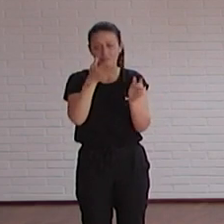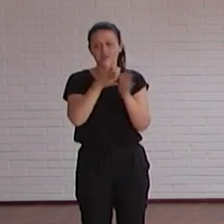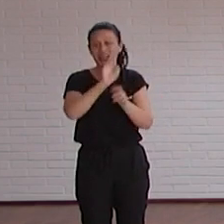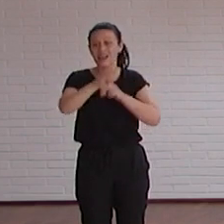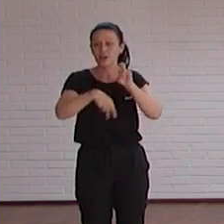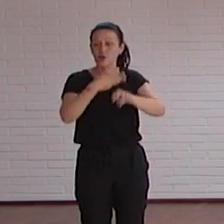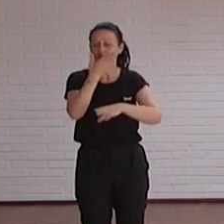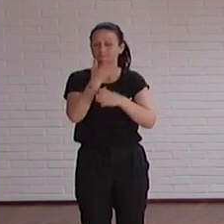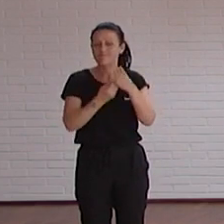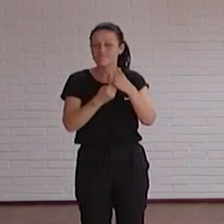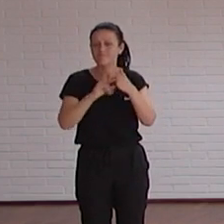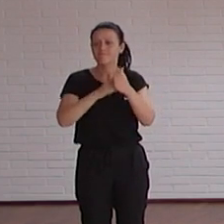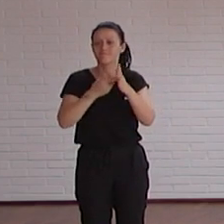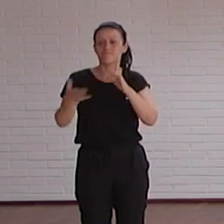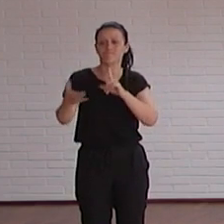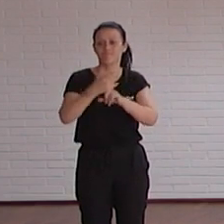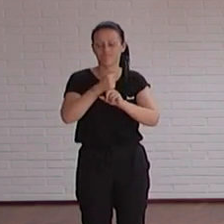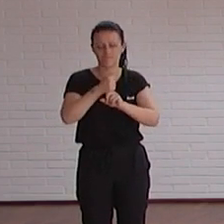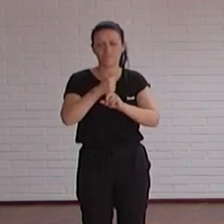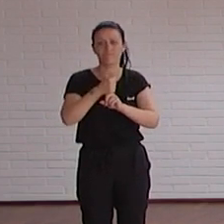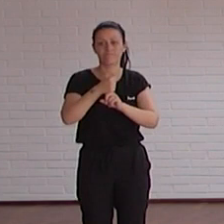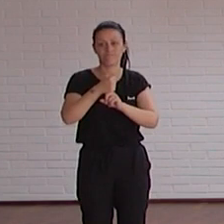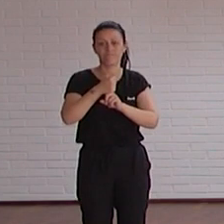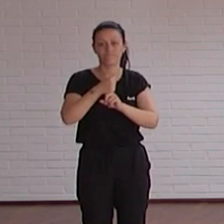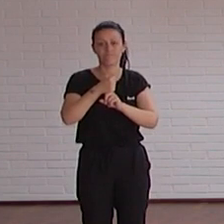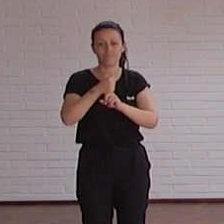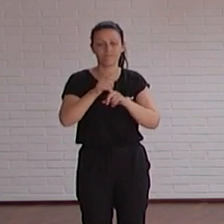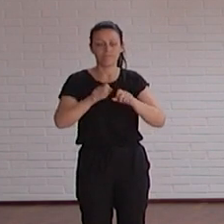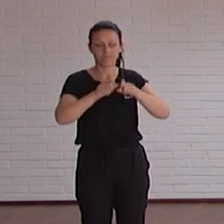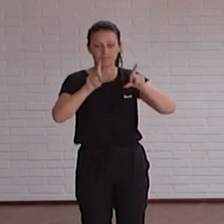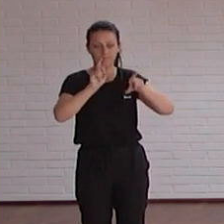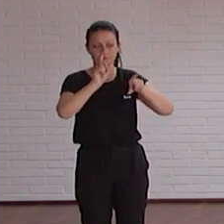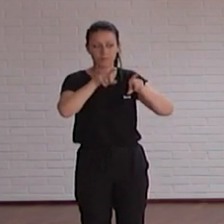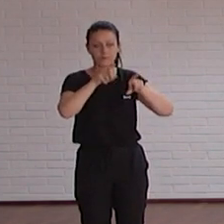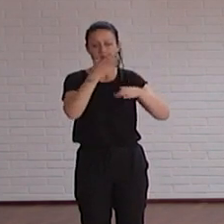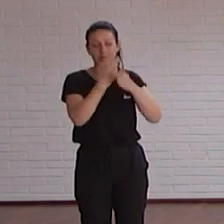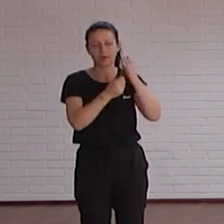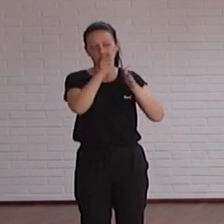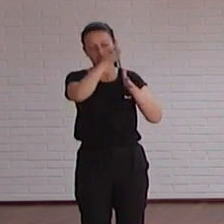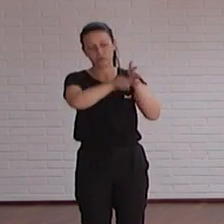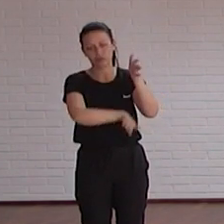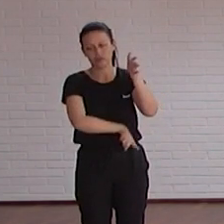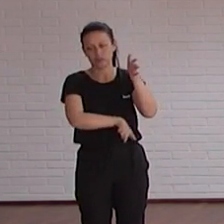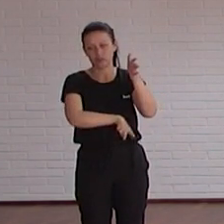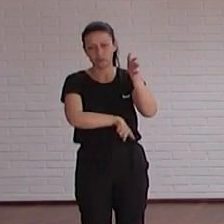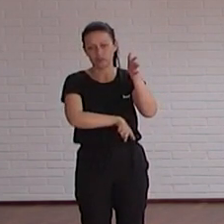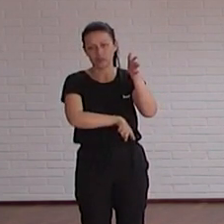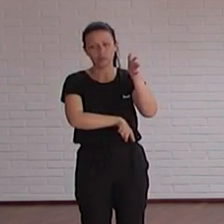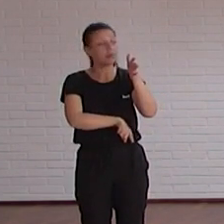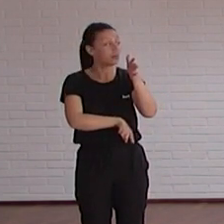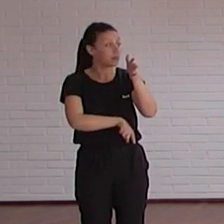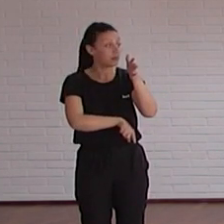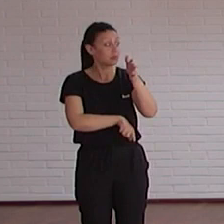pues nos han preparado un aparatito que sale en el navegador que le pulsamos y nos salen todos los errores en tiempo real eso